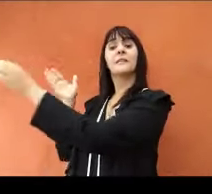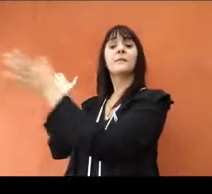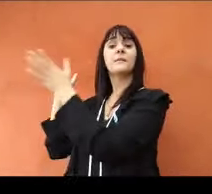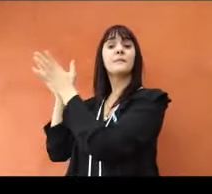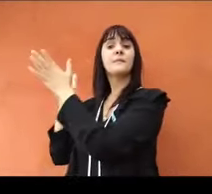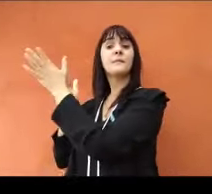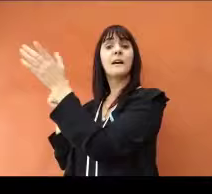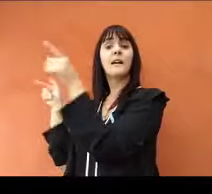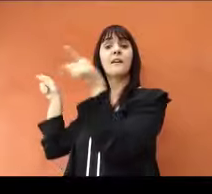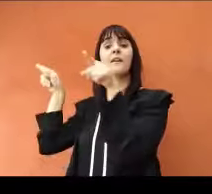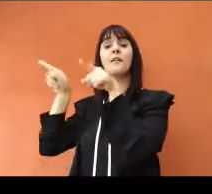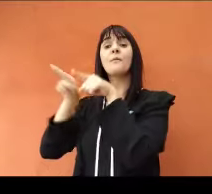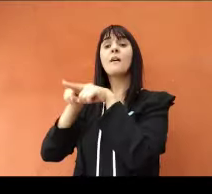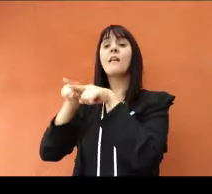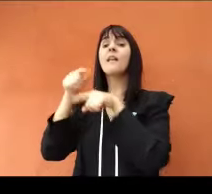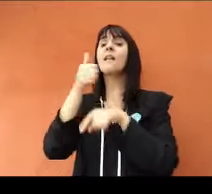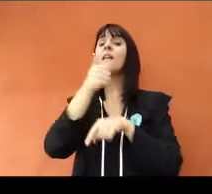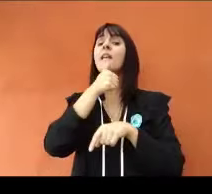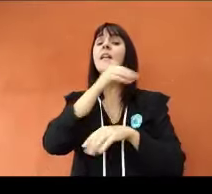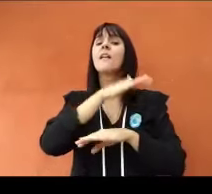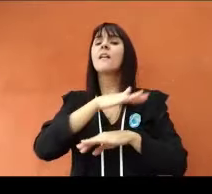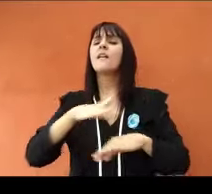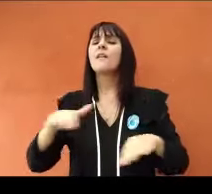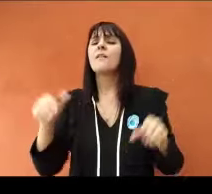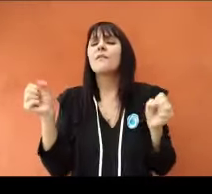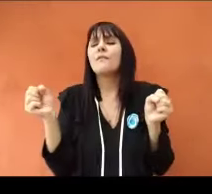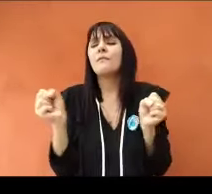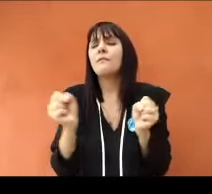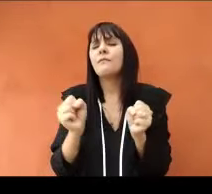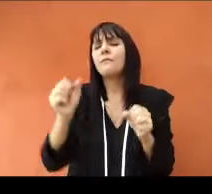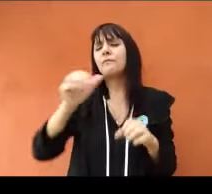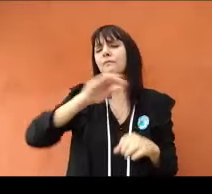Blanco como el hielo del glaciar